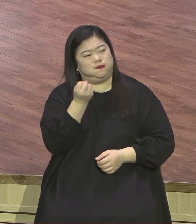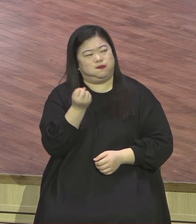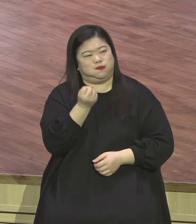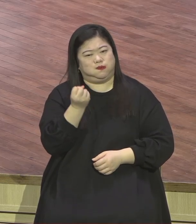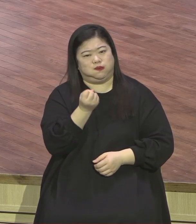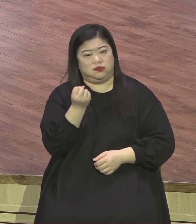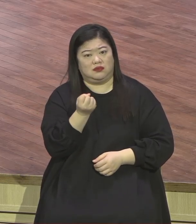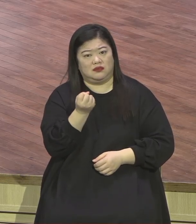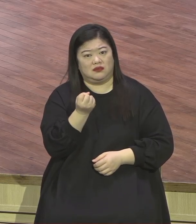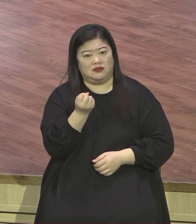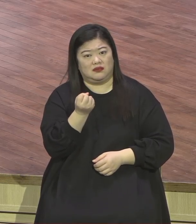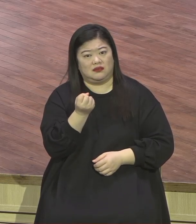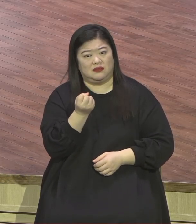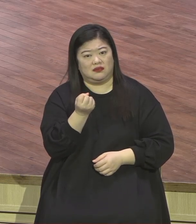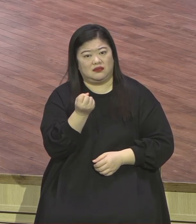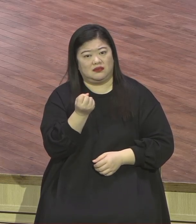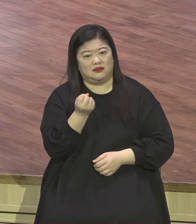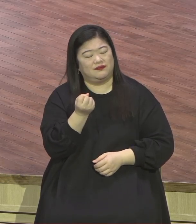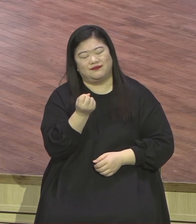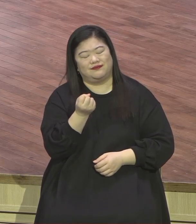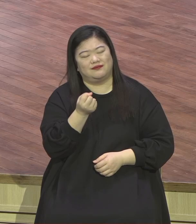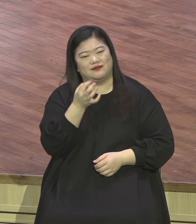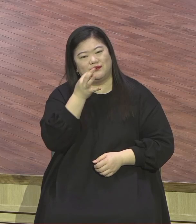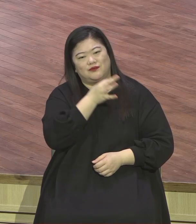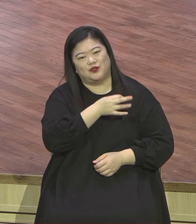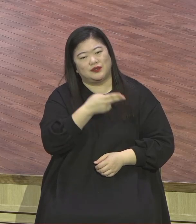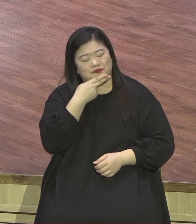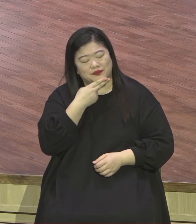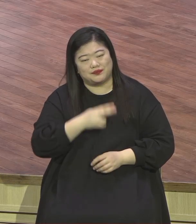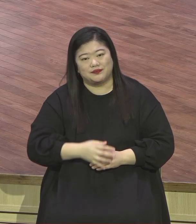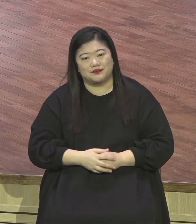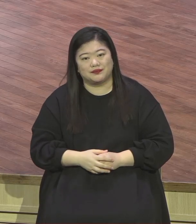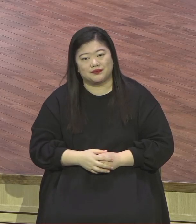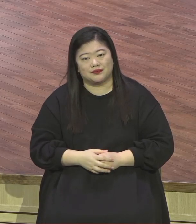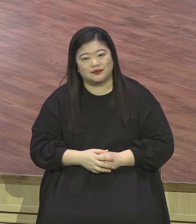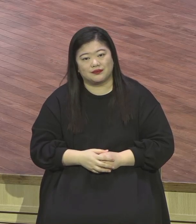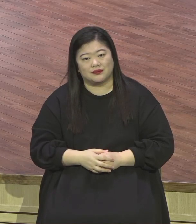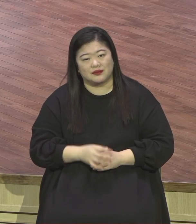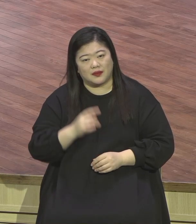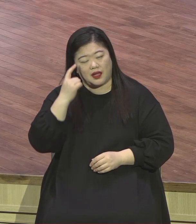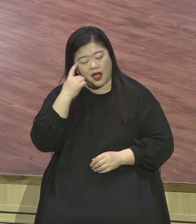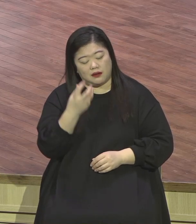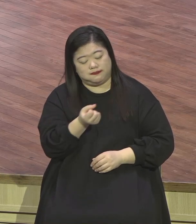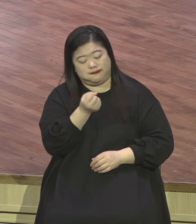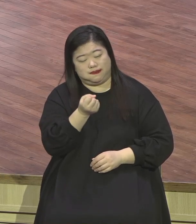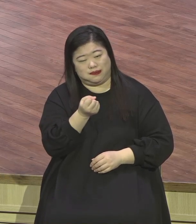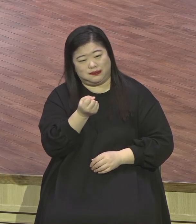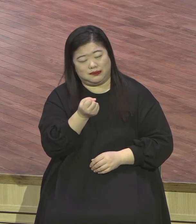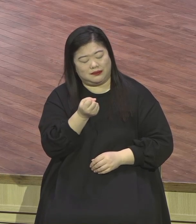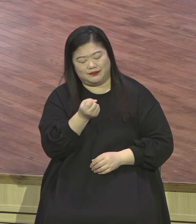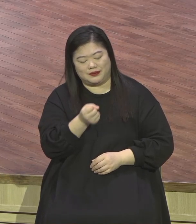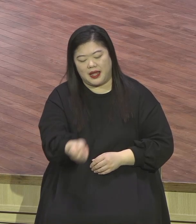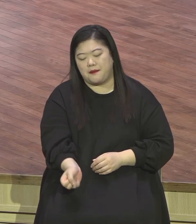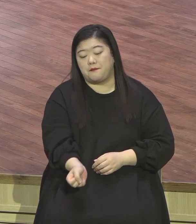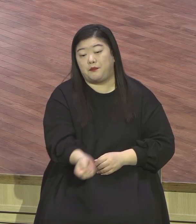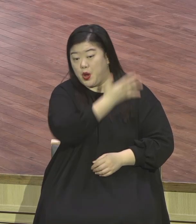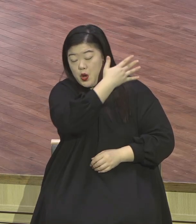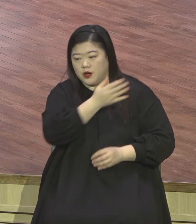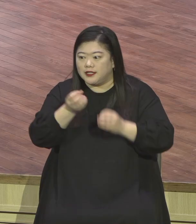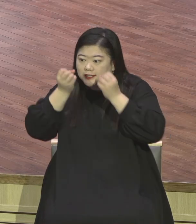새틀을 갖춰요 그래서 이렇게 고백하지요 새틀을 갖추는 후에 내게